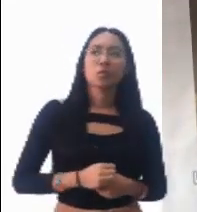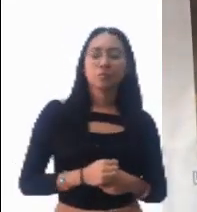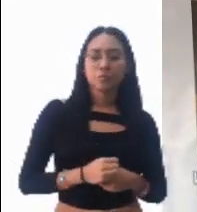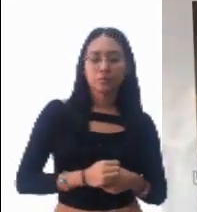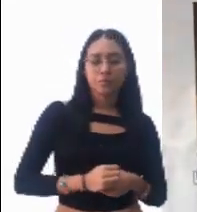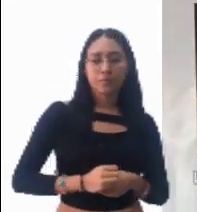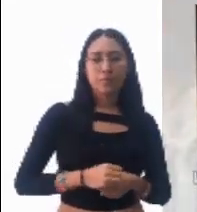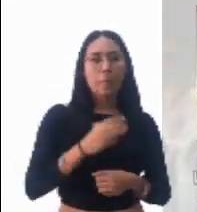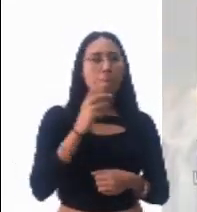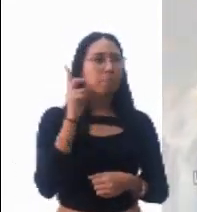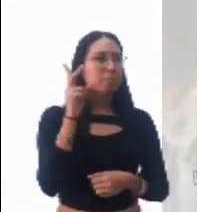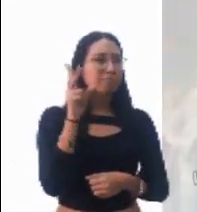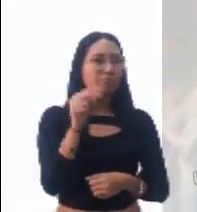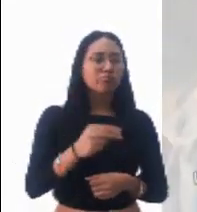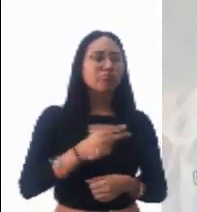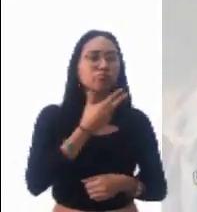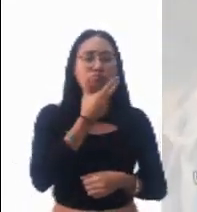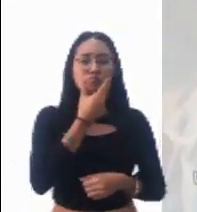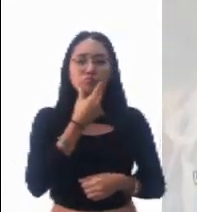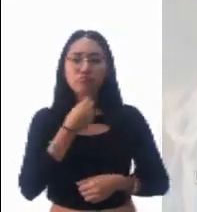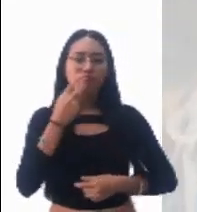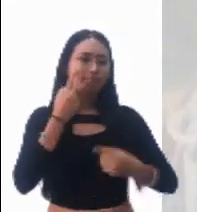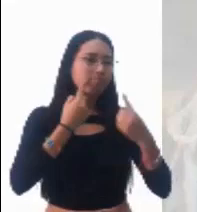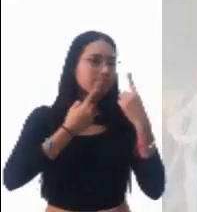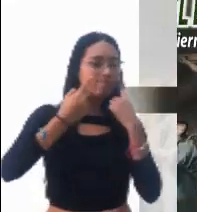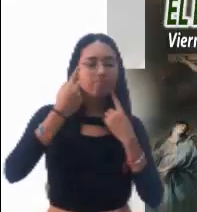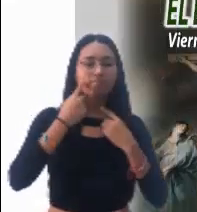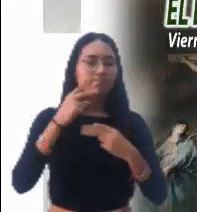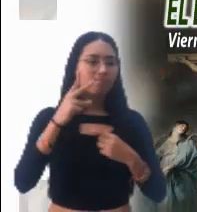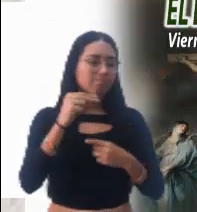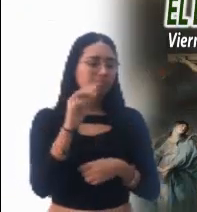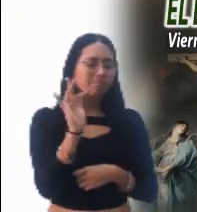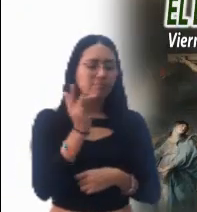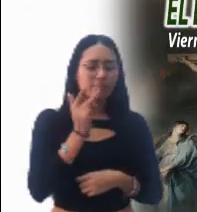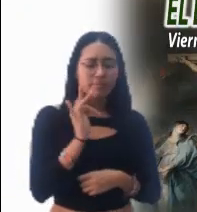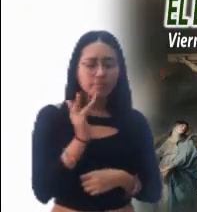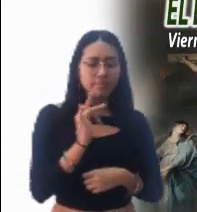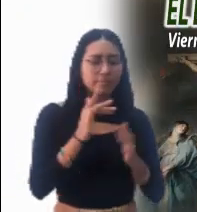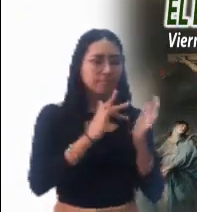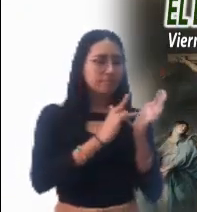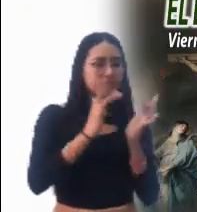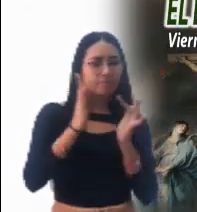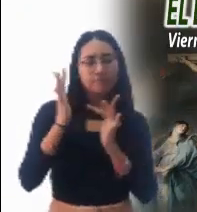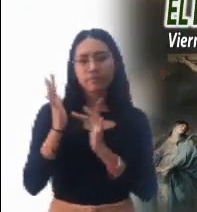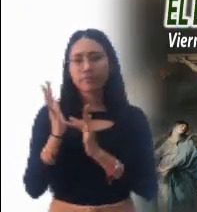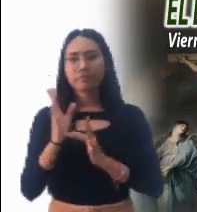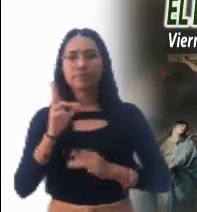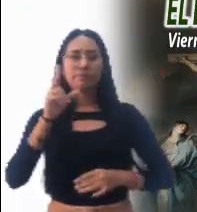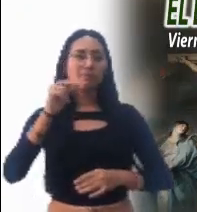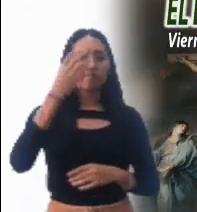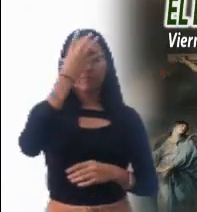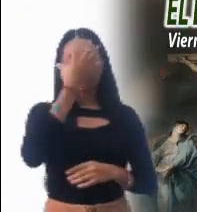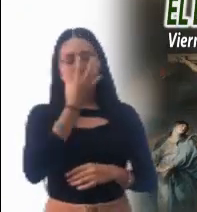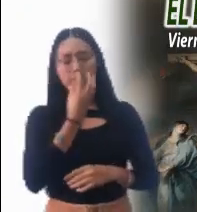pena. Y cual hombre no llorara, si a la madre contemplara de Cristo en tanto dolor. Y quien no se